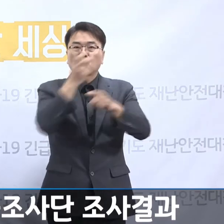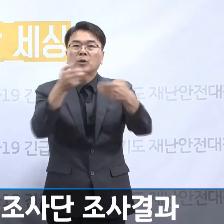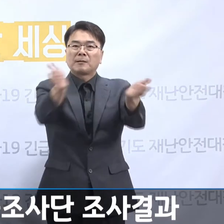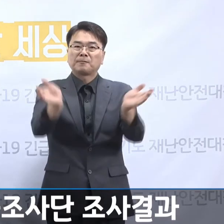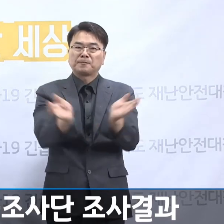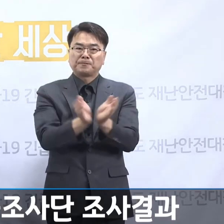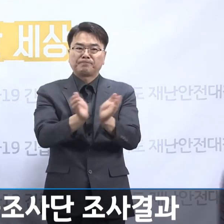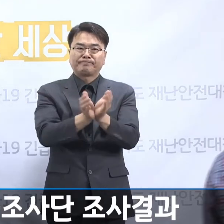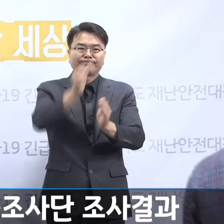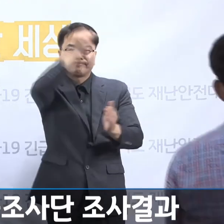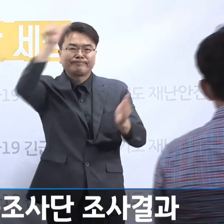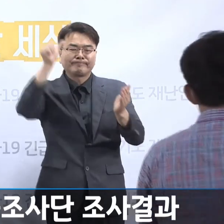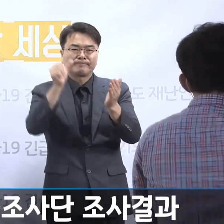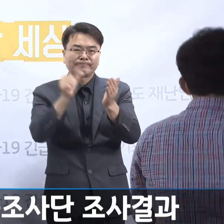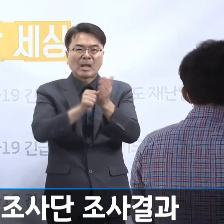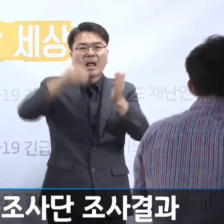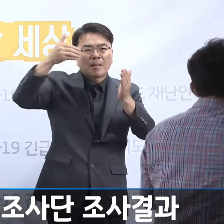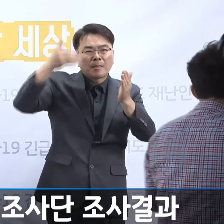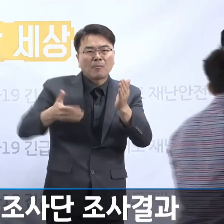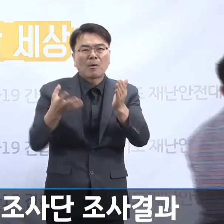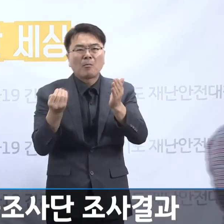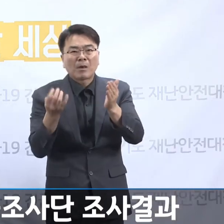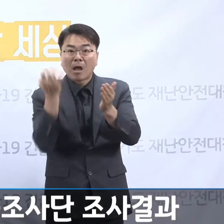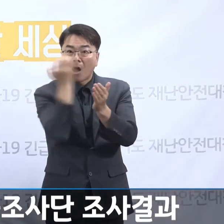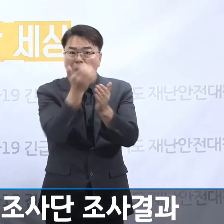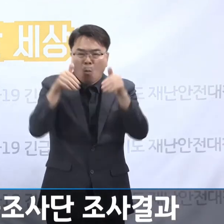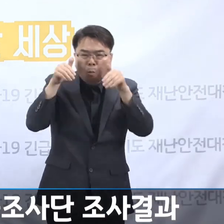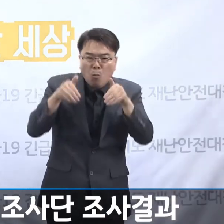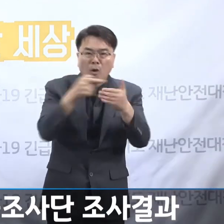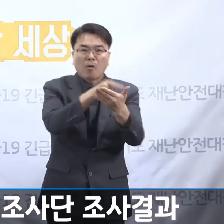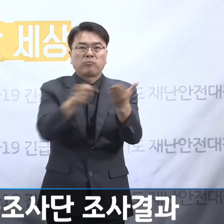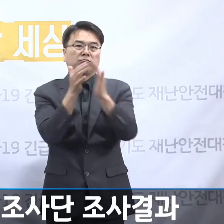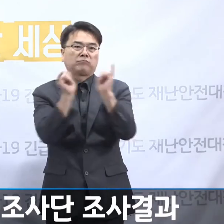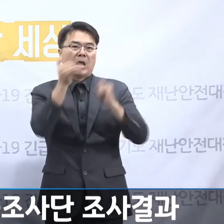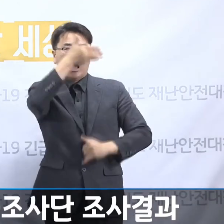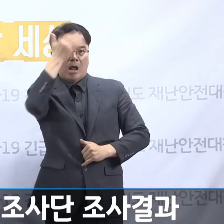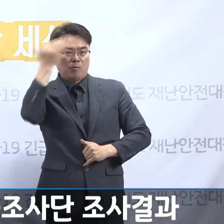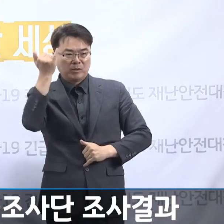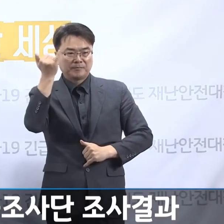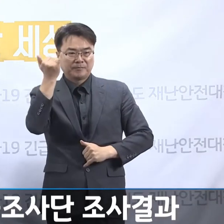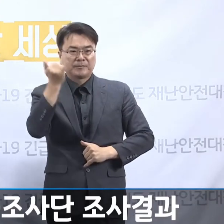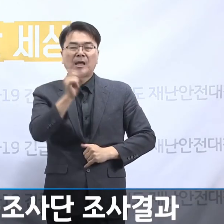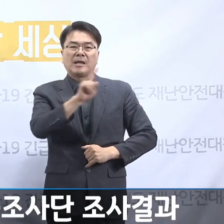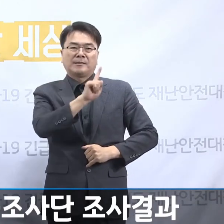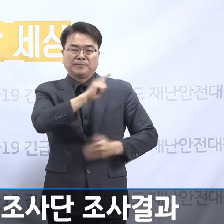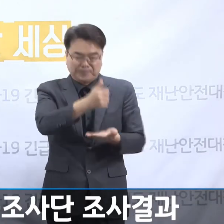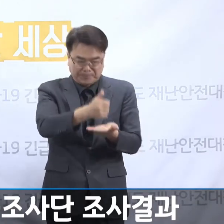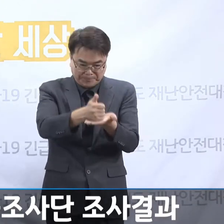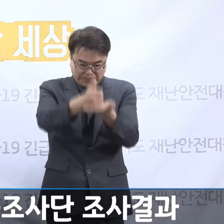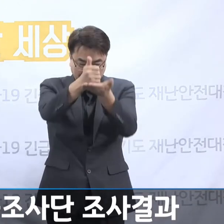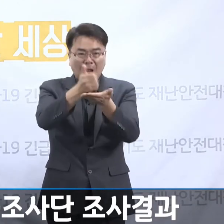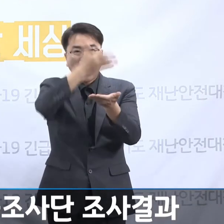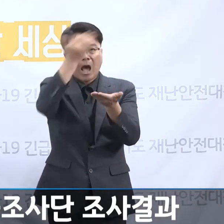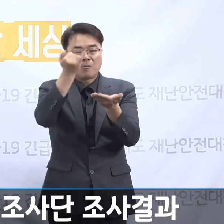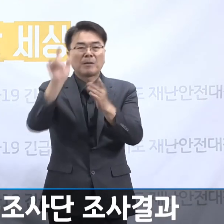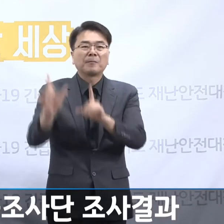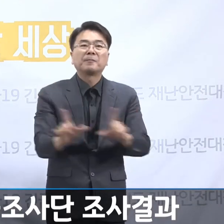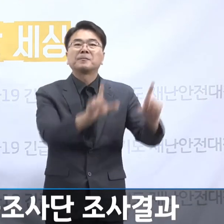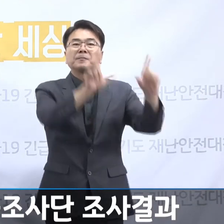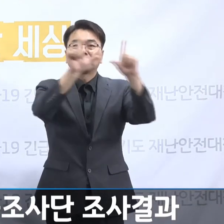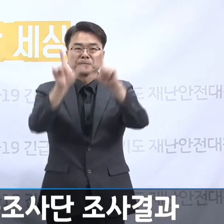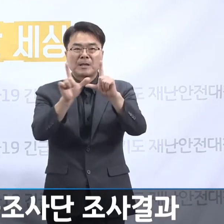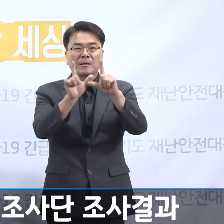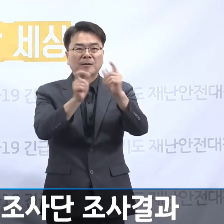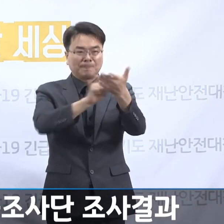여생이 얼마 남지 않은 일본군 위안부 피해자 할머니들의 삶이 최대한 존중받고 할머니들의 삶과